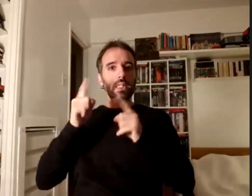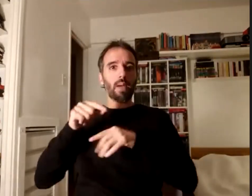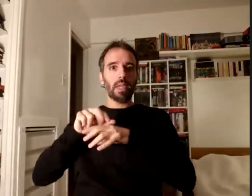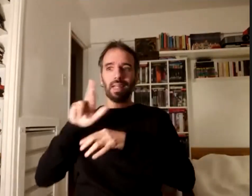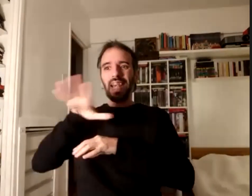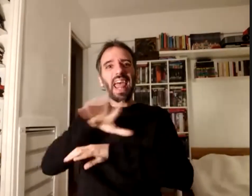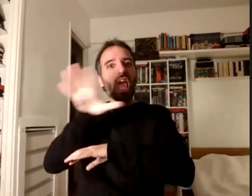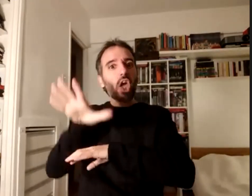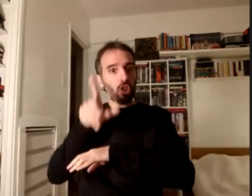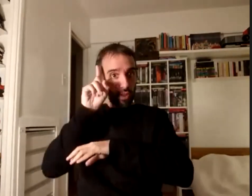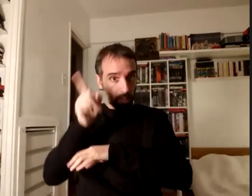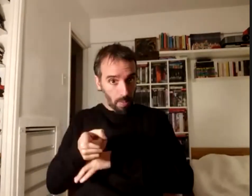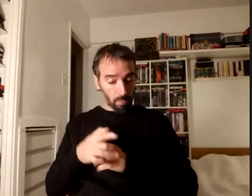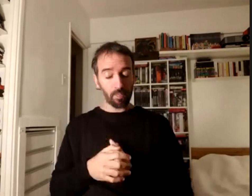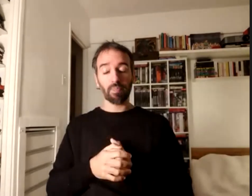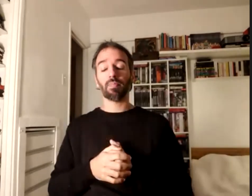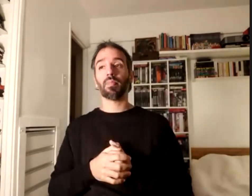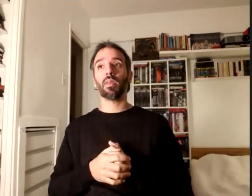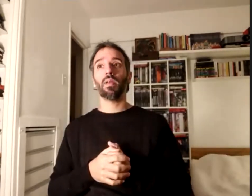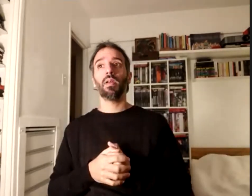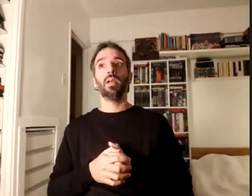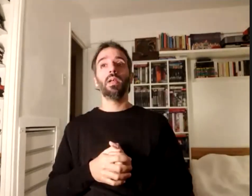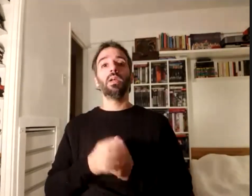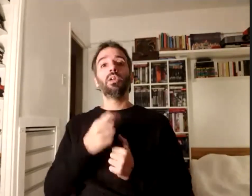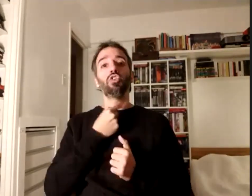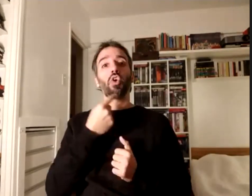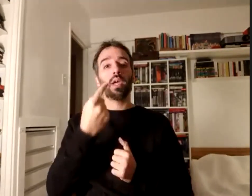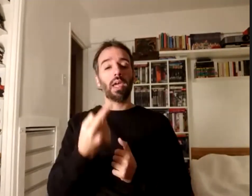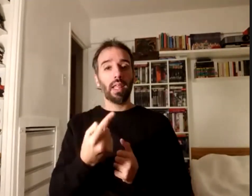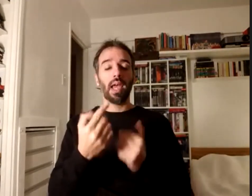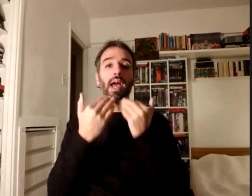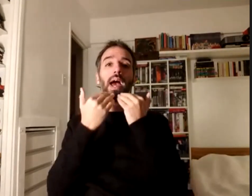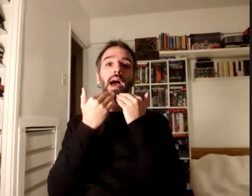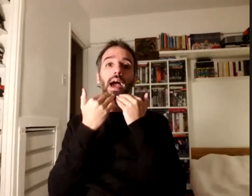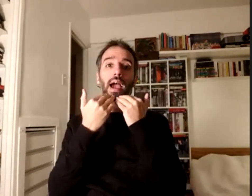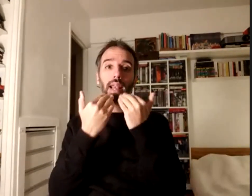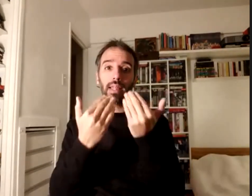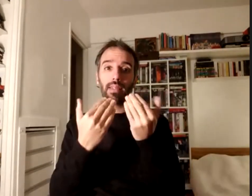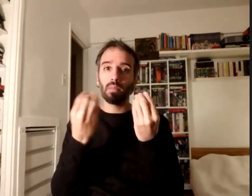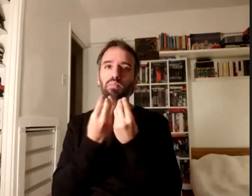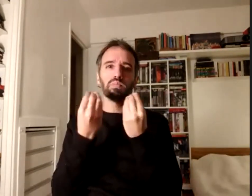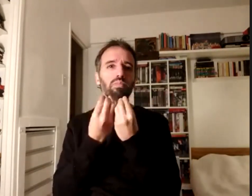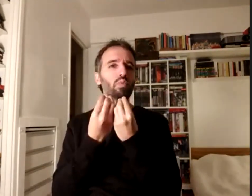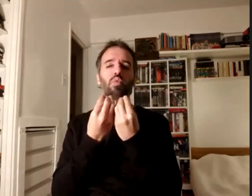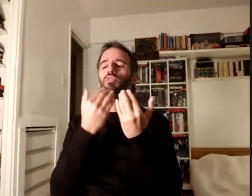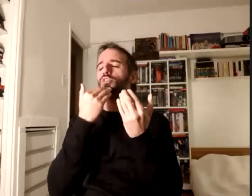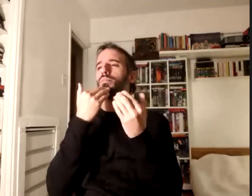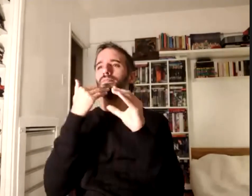yo quería también agradecer no me quería olvidar de muchos mensajes de afecto de cariño que nos